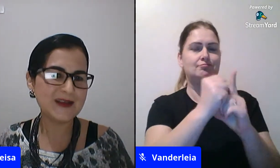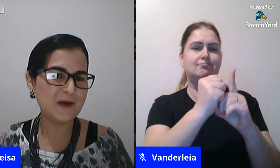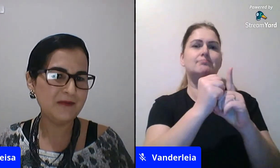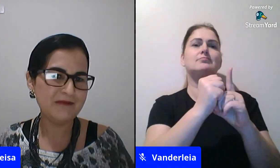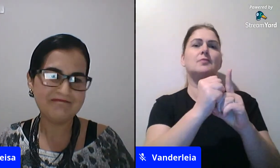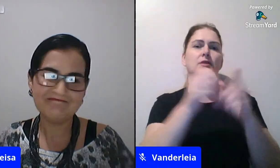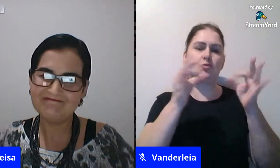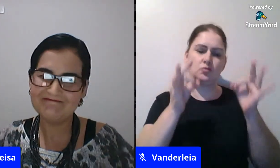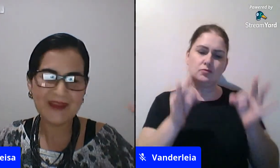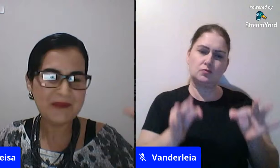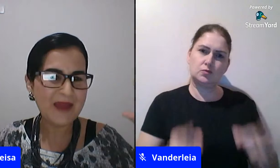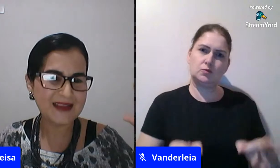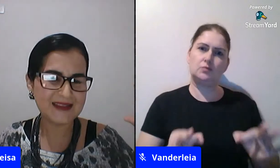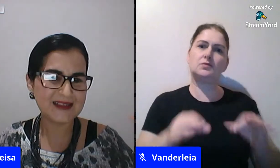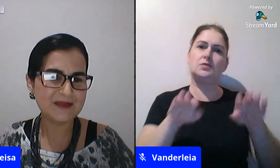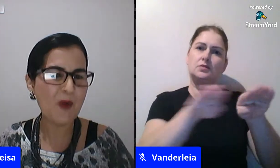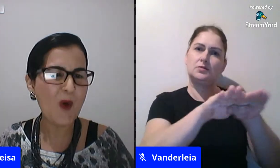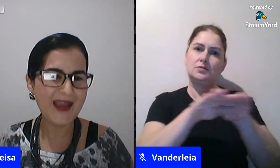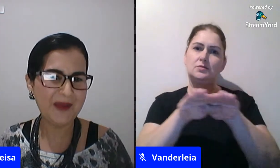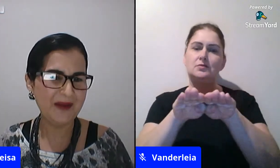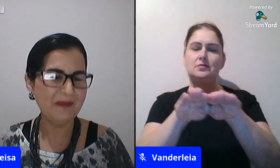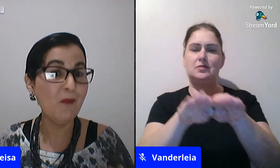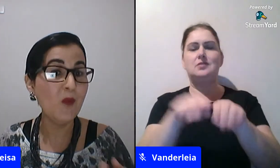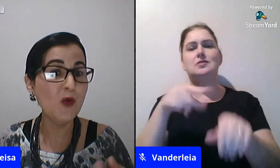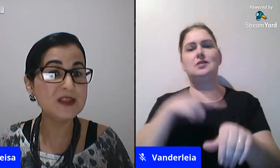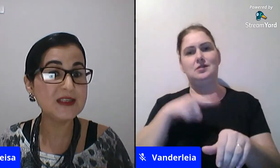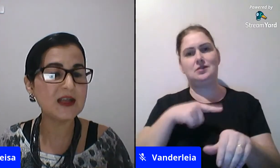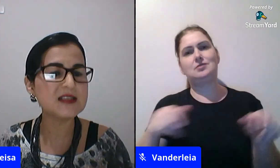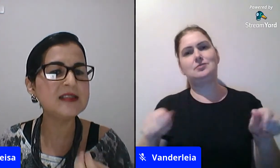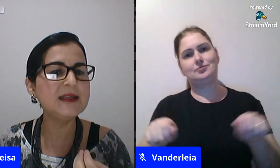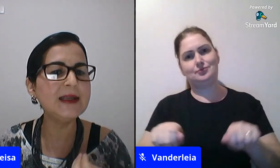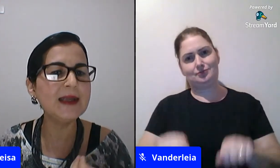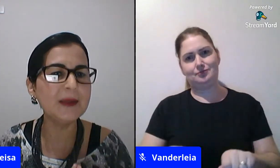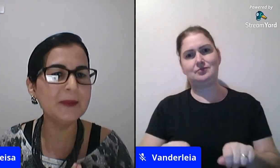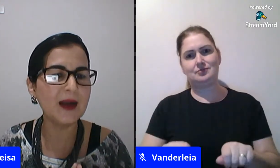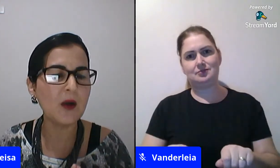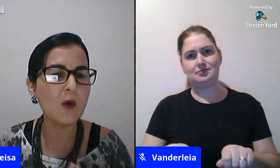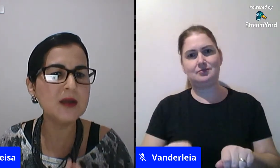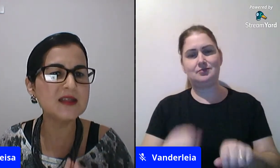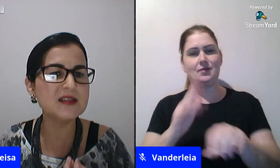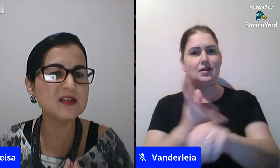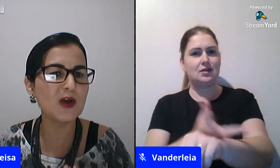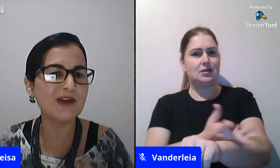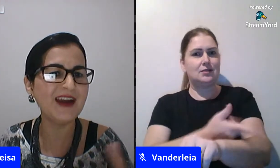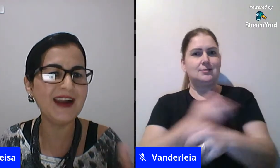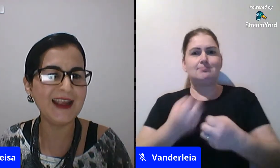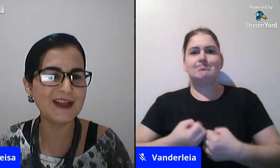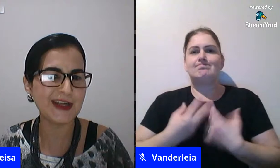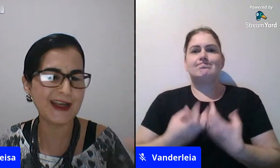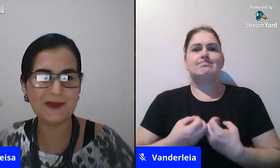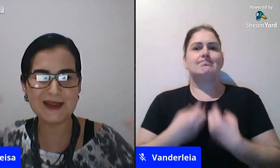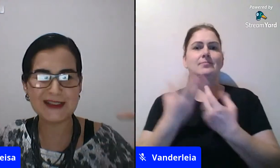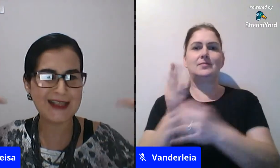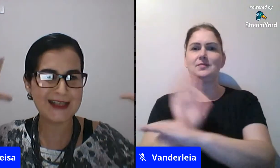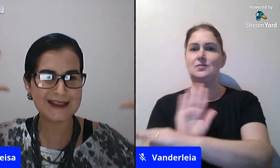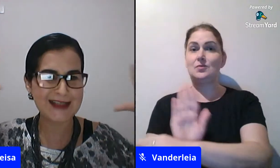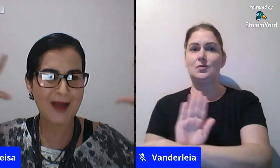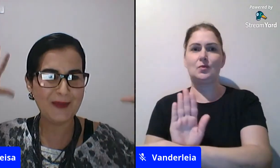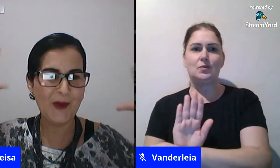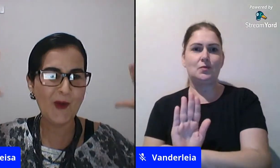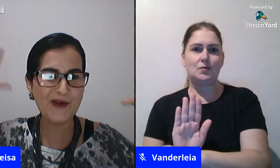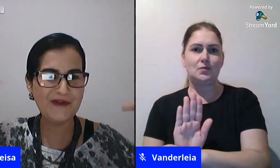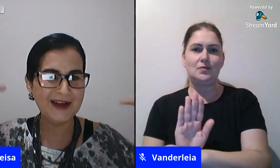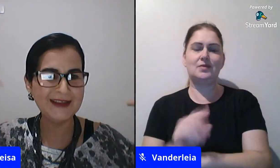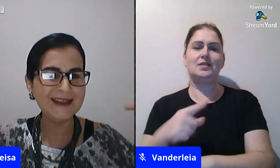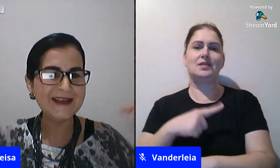possibilidades são imensas poema música cinema quantas histórias valente aquela princesa